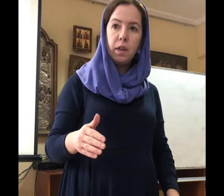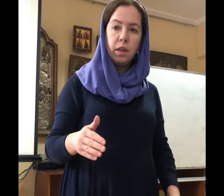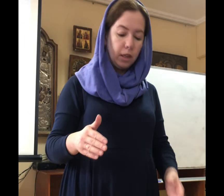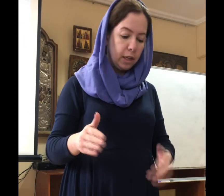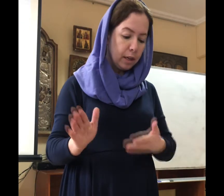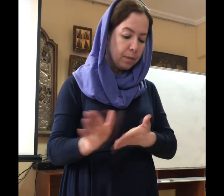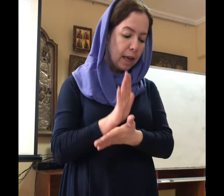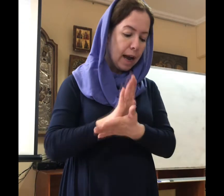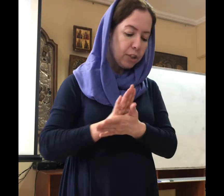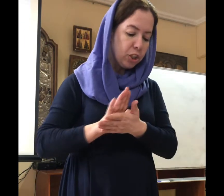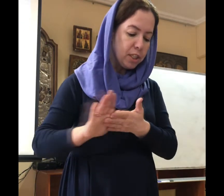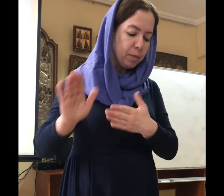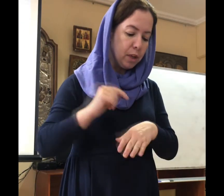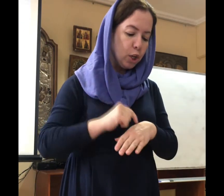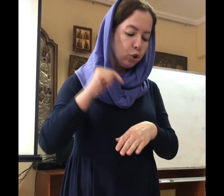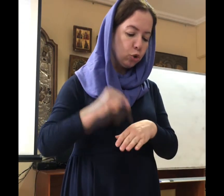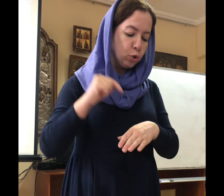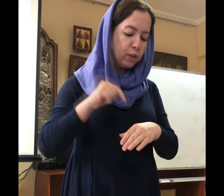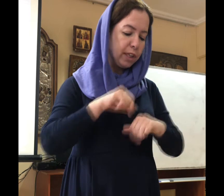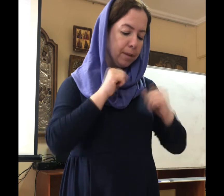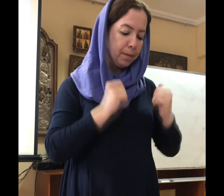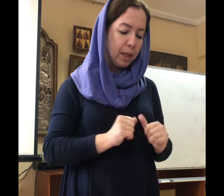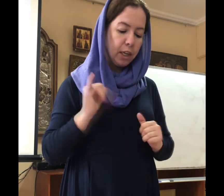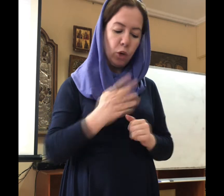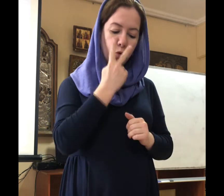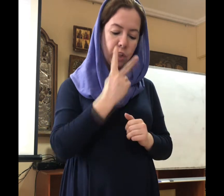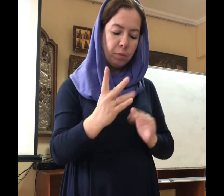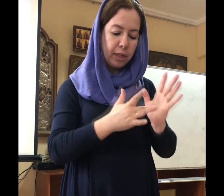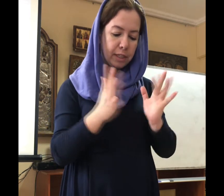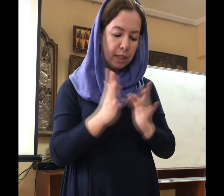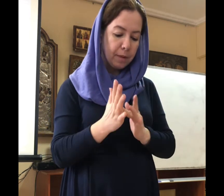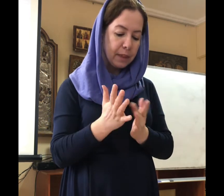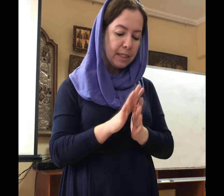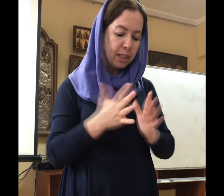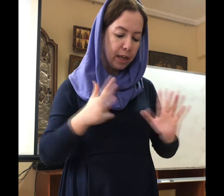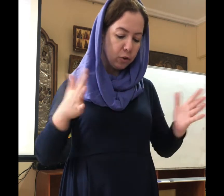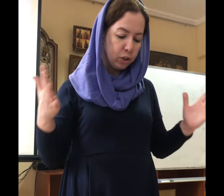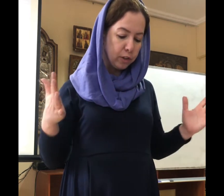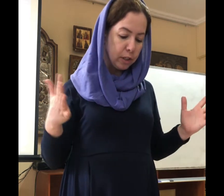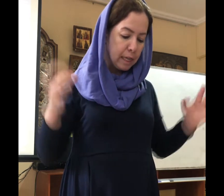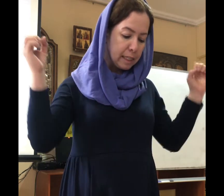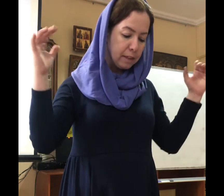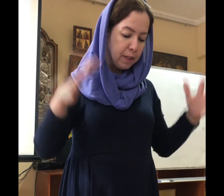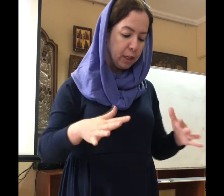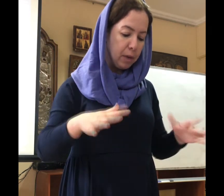Итак, очистим чувства и увидим Христа, сияющего светом